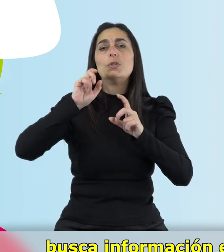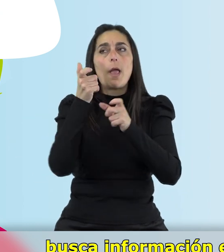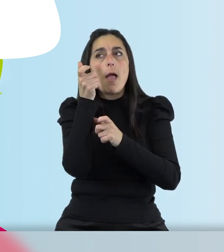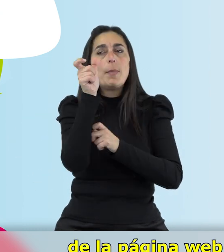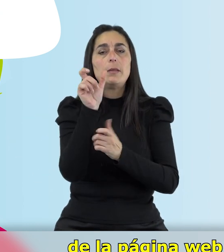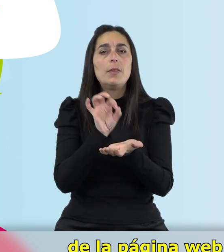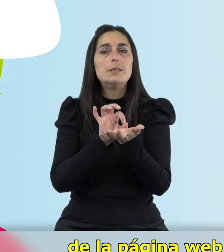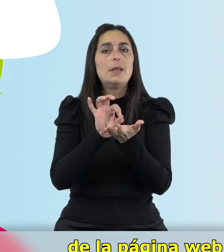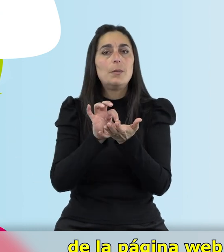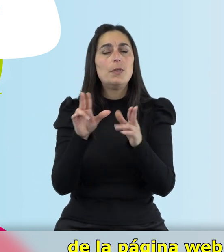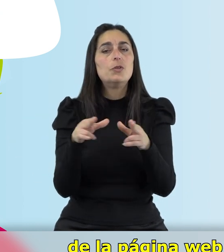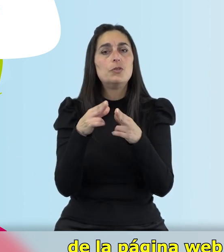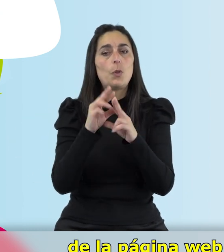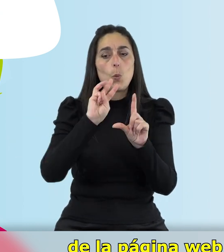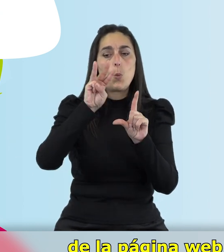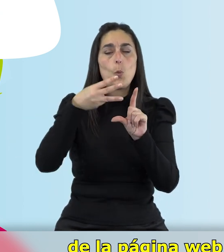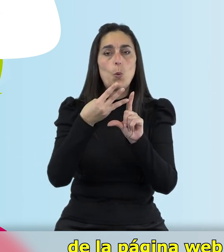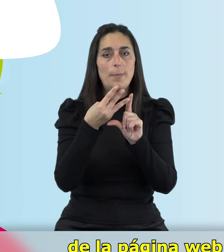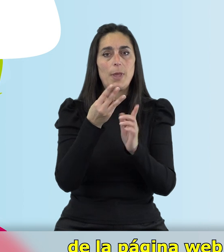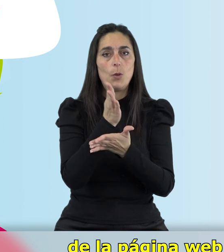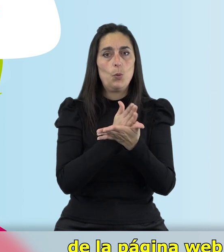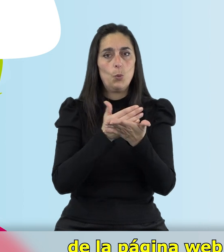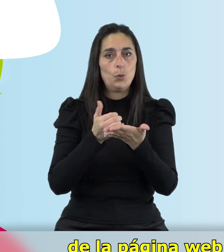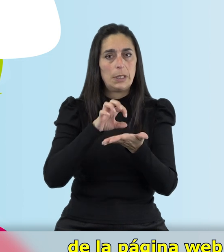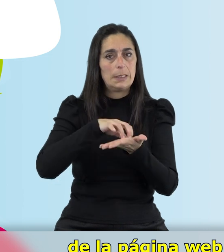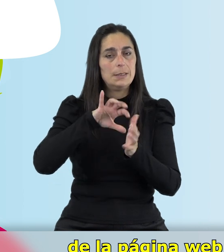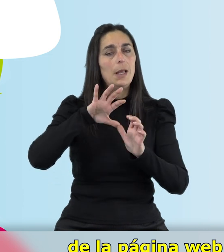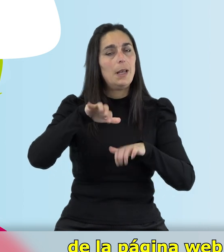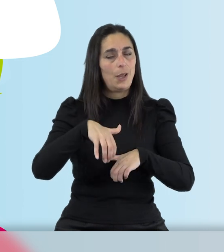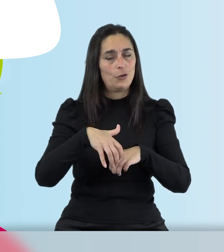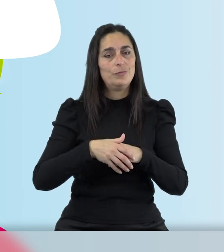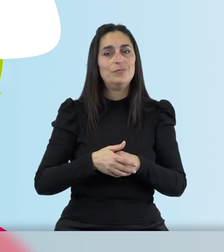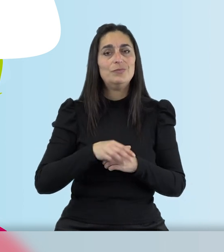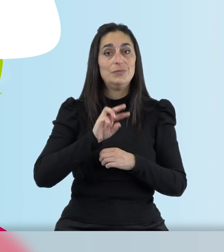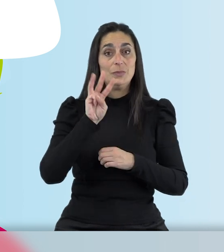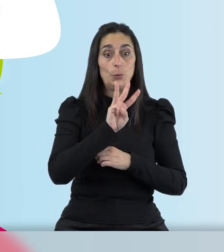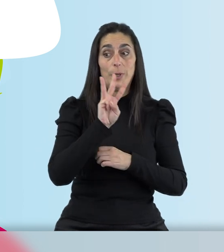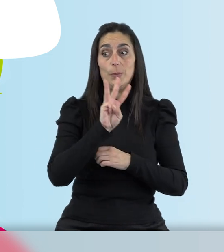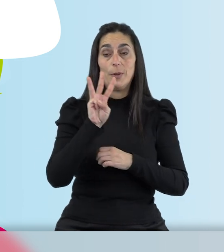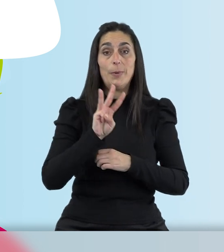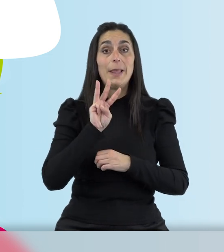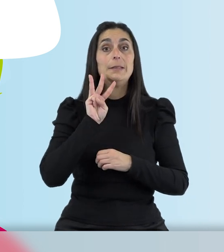servicios sociales de la página web de la Junta de Castilla y León www